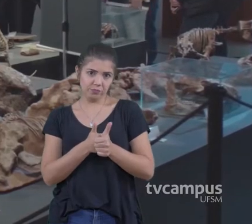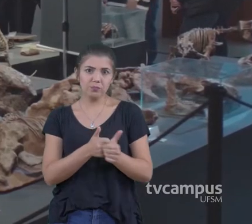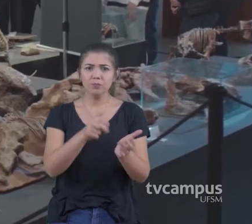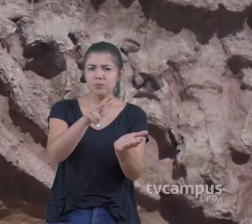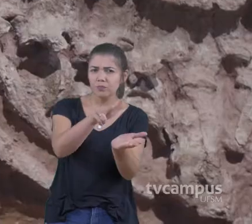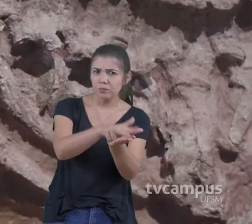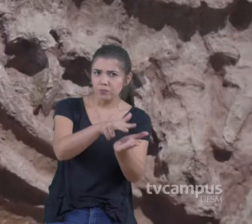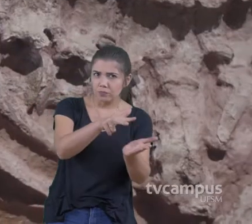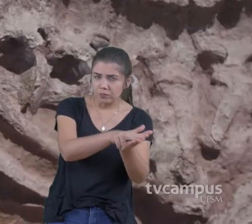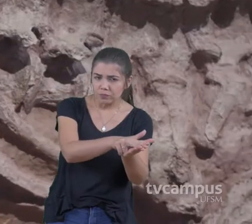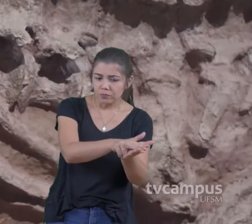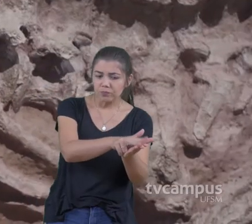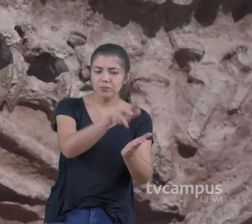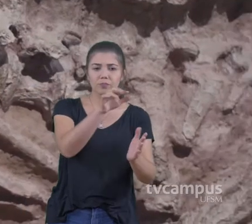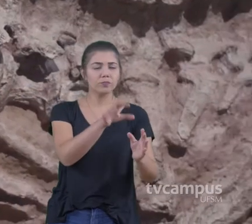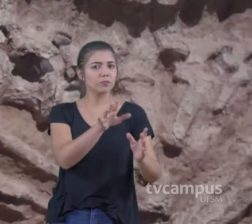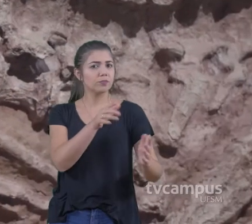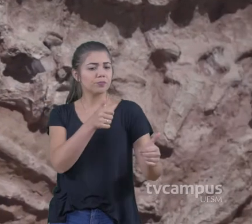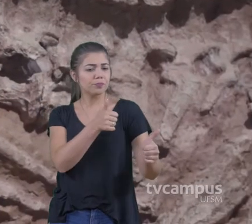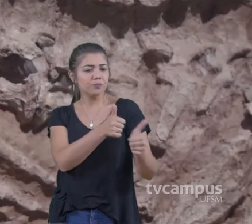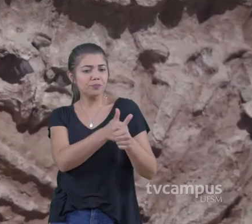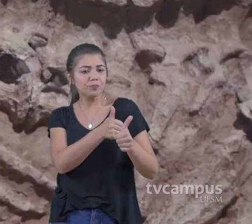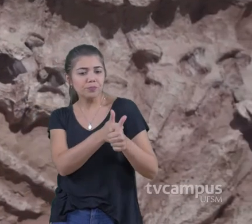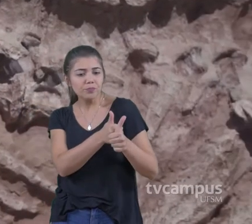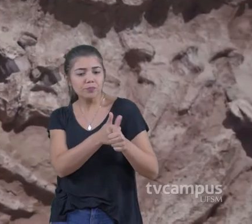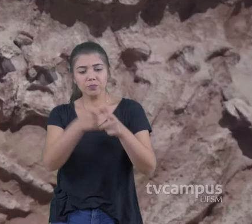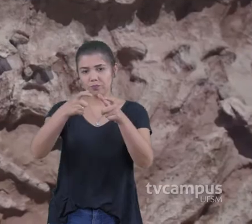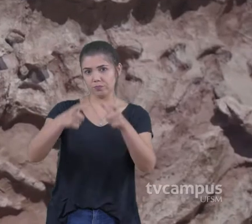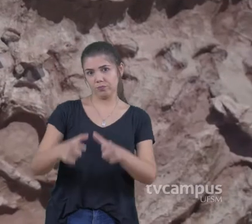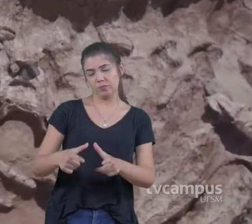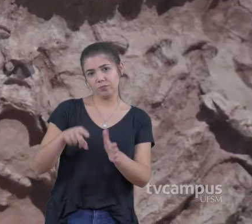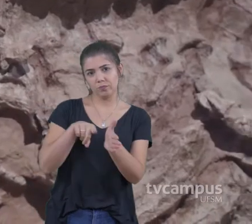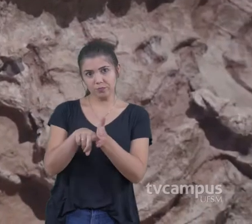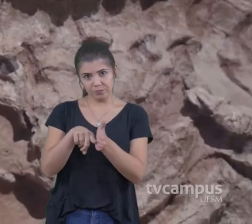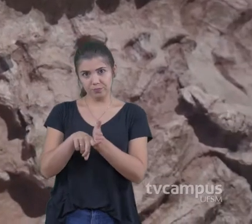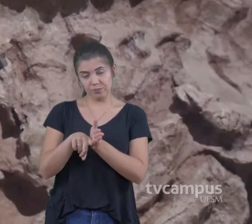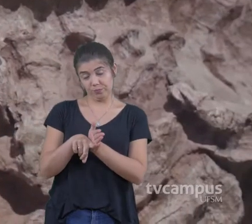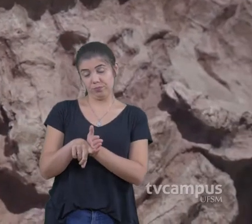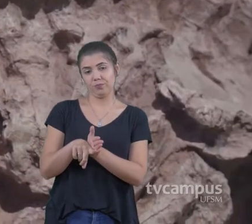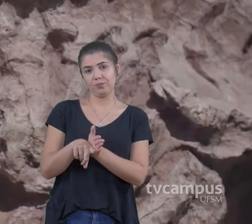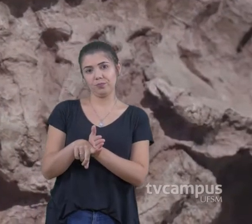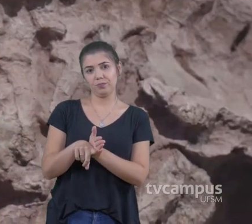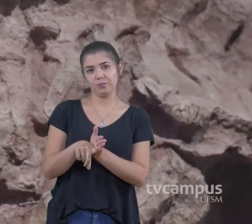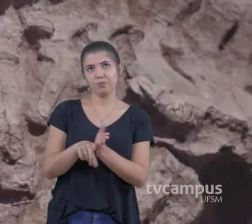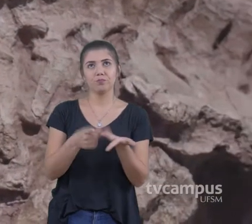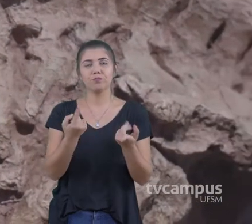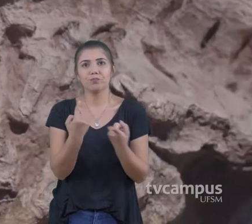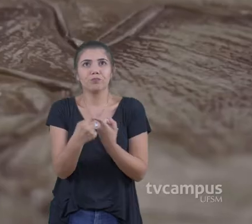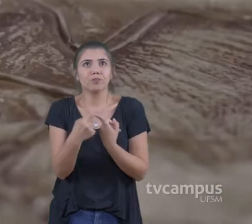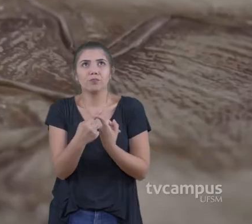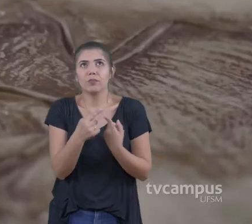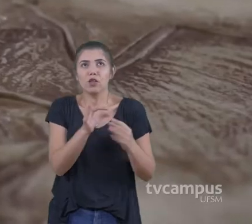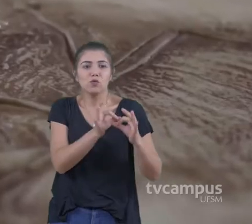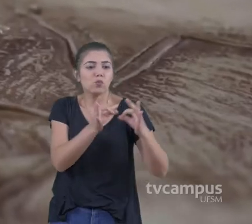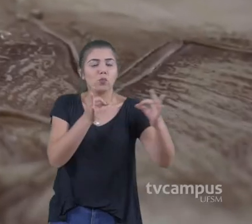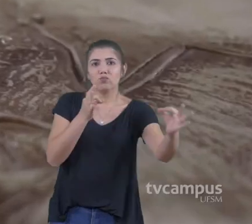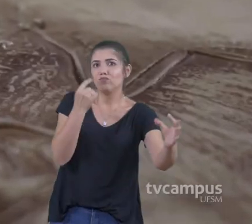afloramento mais distante do nosso centro Dos quais a gente costuma trabalhar Está a 30, 40 minutos Então isso